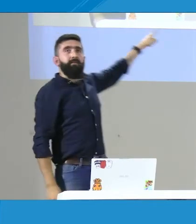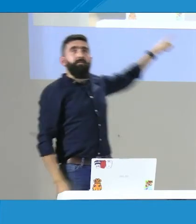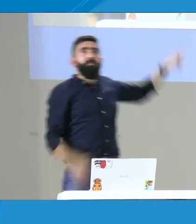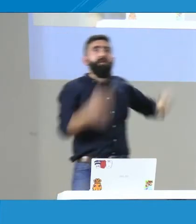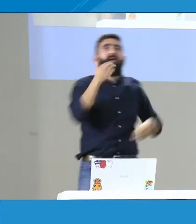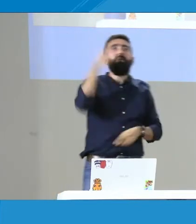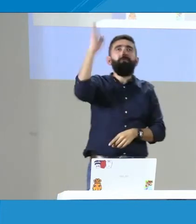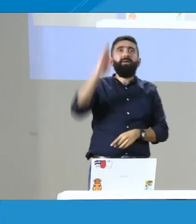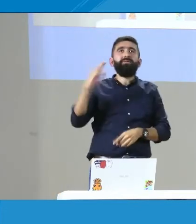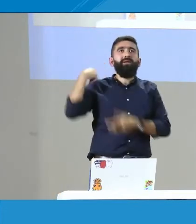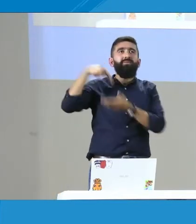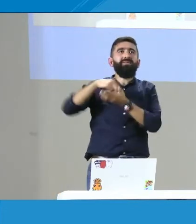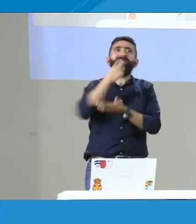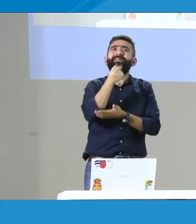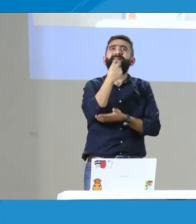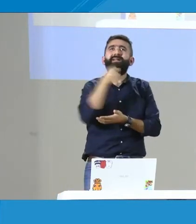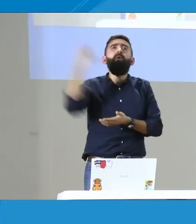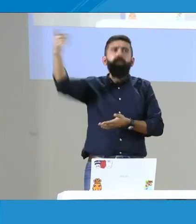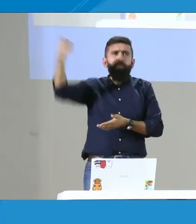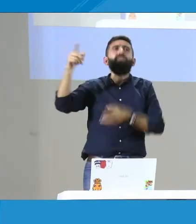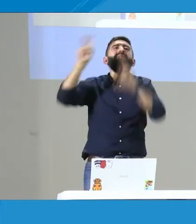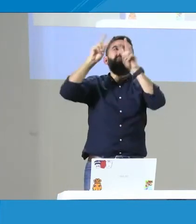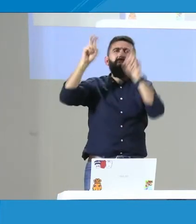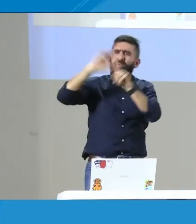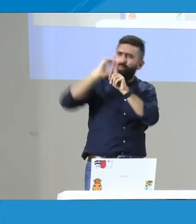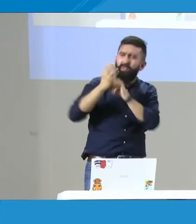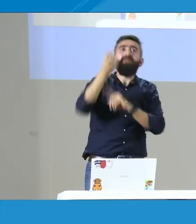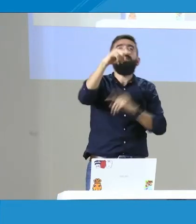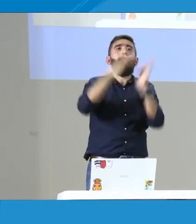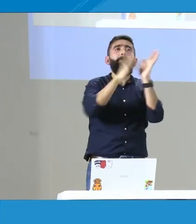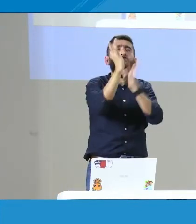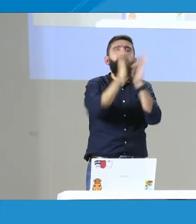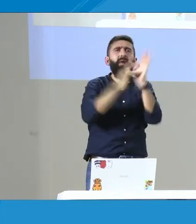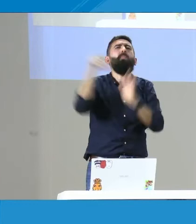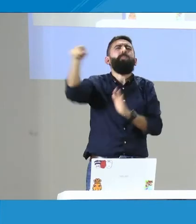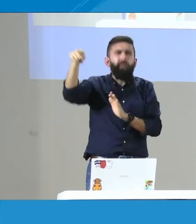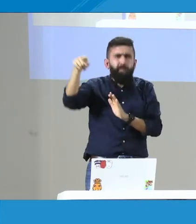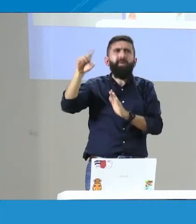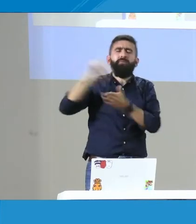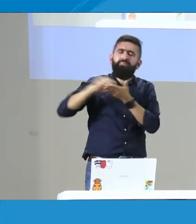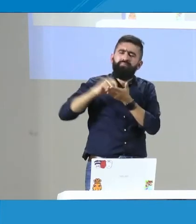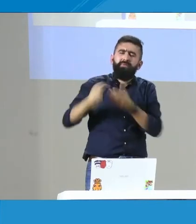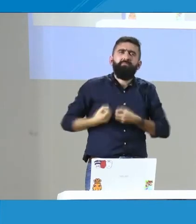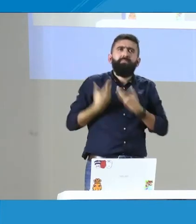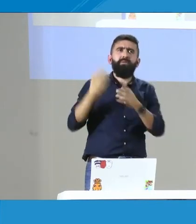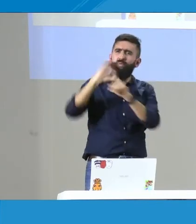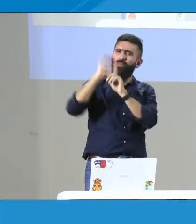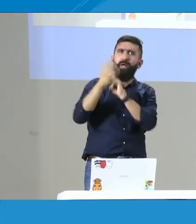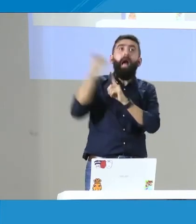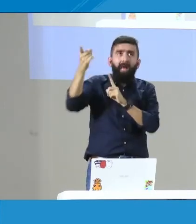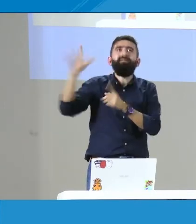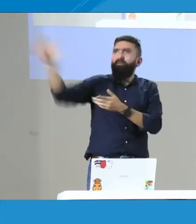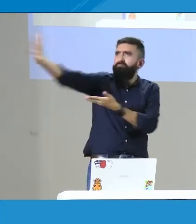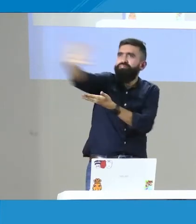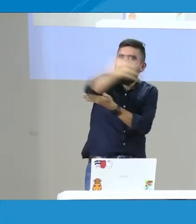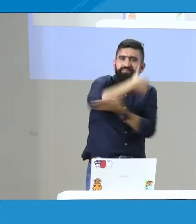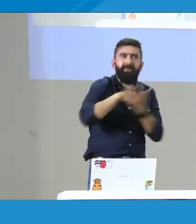cuadro a mano izquierda donde está todos los referentes, valga la redundancia, referentes a cultura. Entonces, tenemos a Pádila